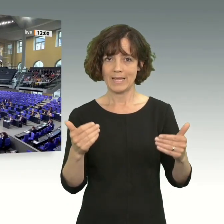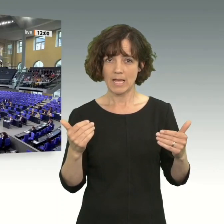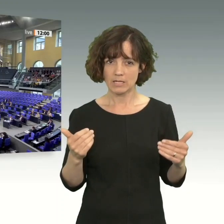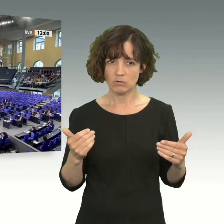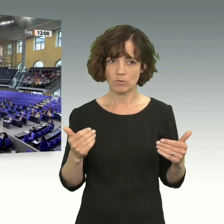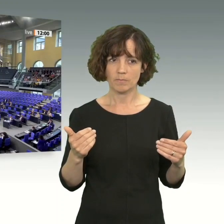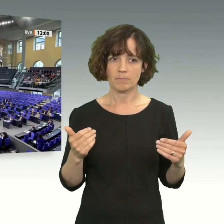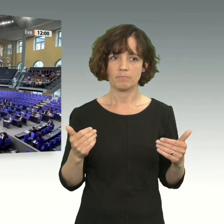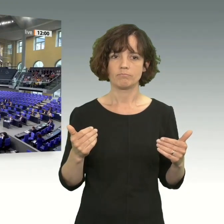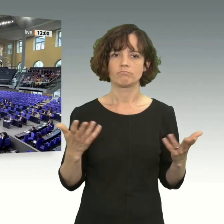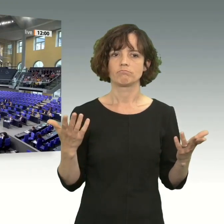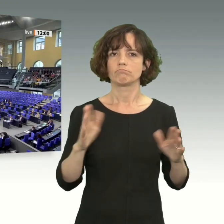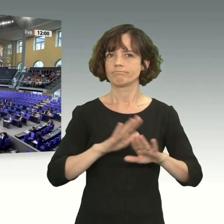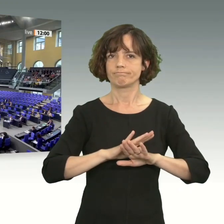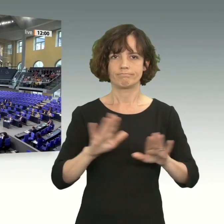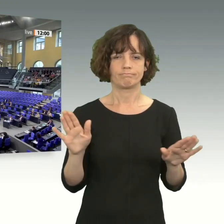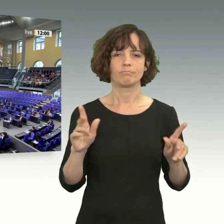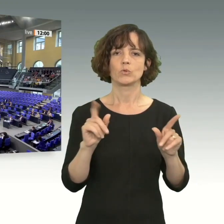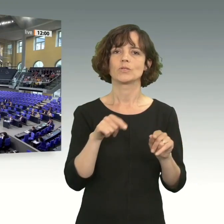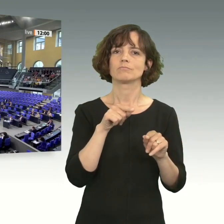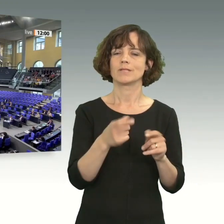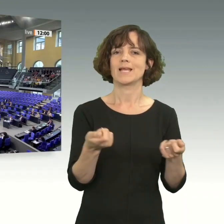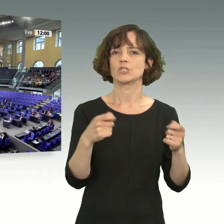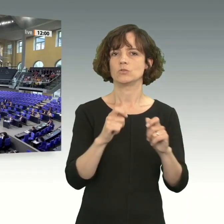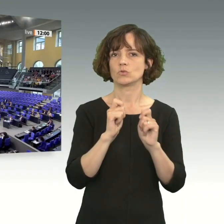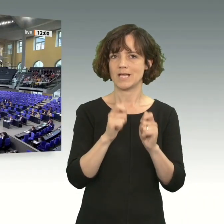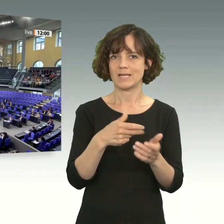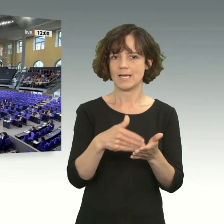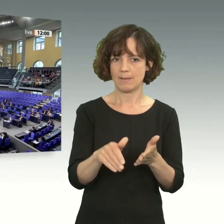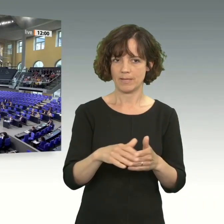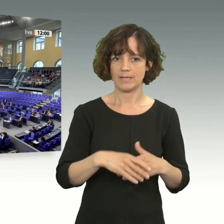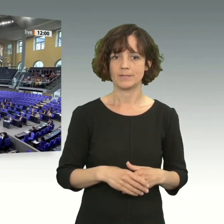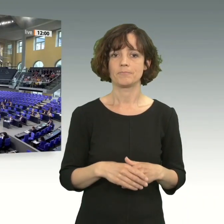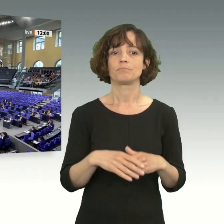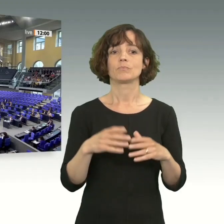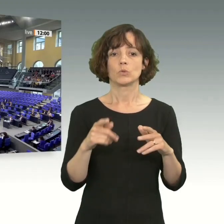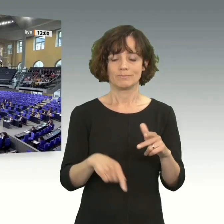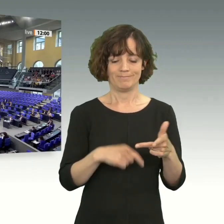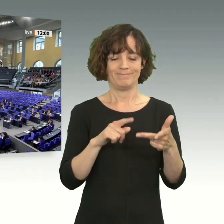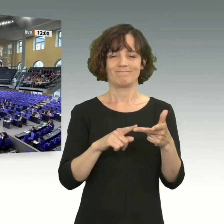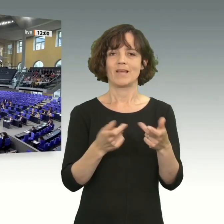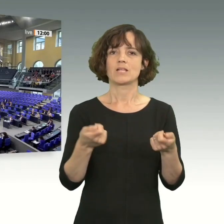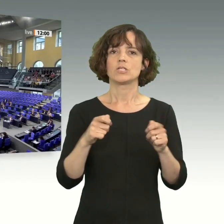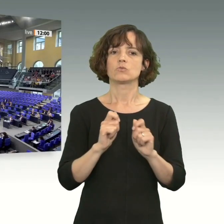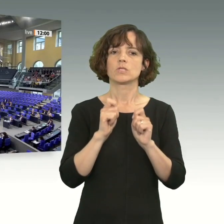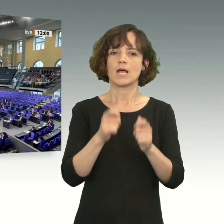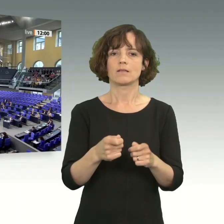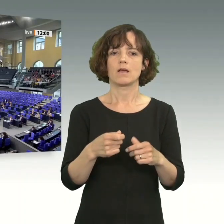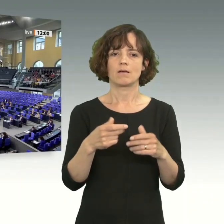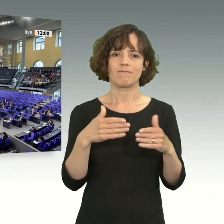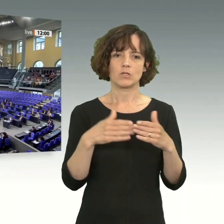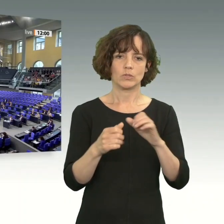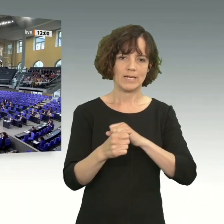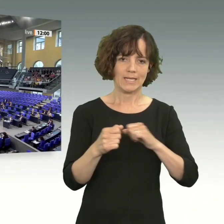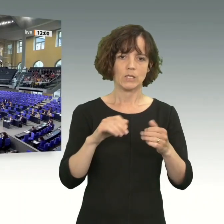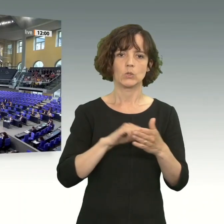Enthält sich jemand? Das ist nicht der Fall. Dann ist der Entschließungsantrag abgelehnt. Und so kommen wir zum Entschließungsantrag der Fraktion Die Linke auf Drucksache